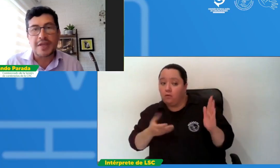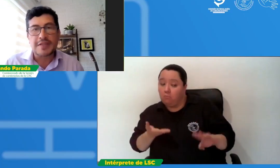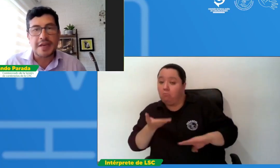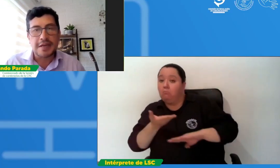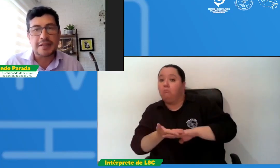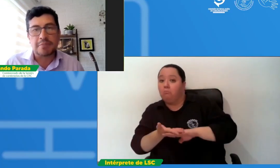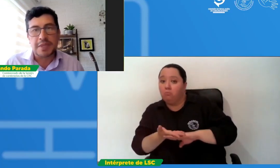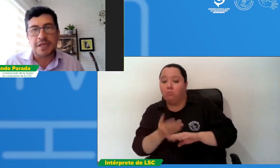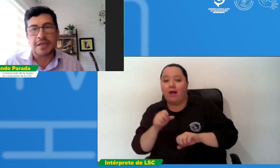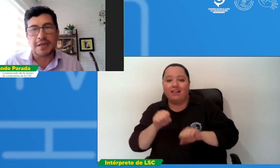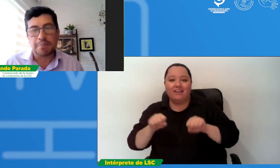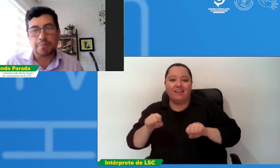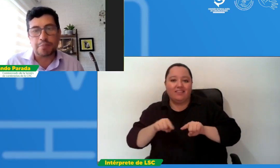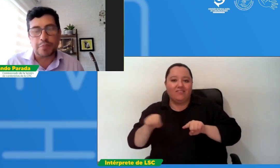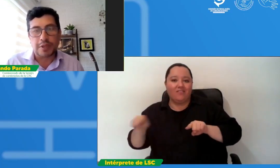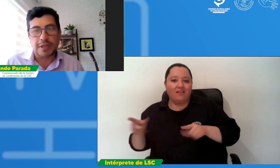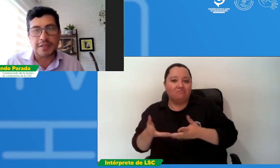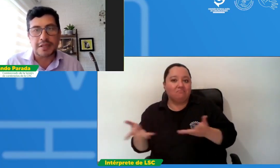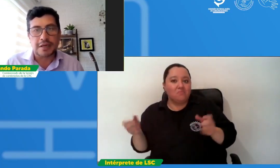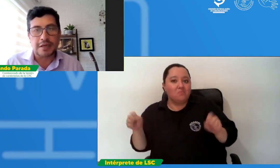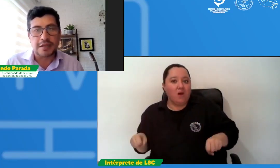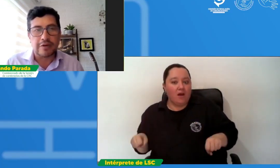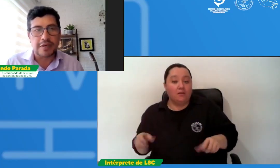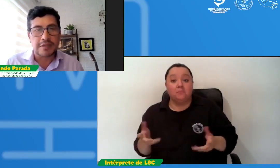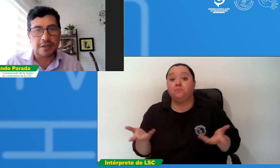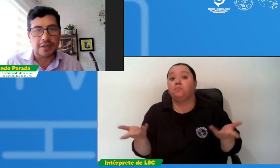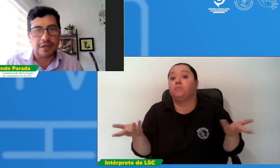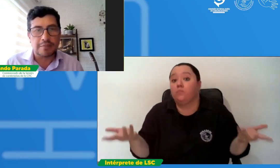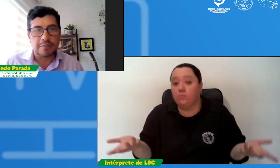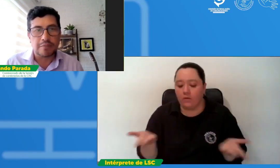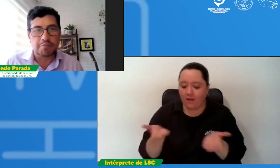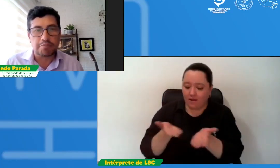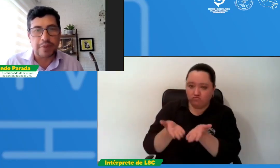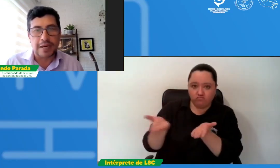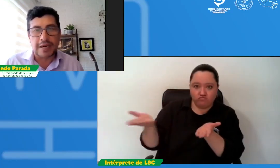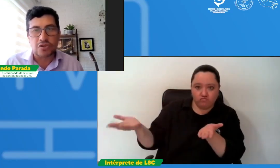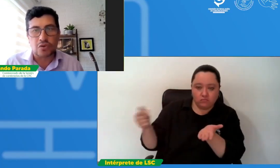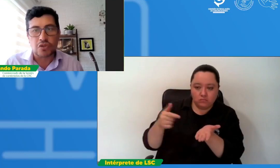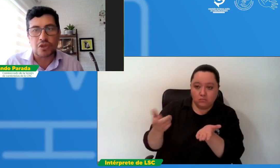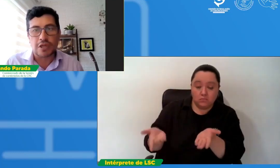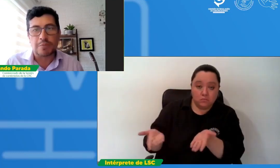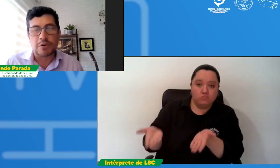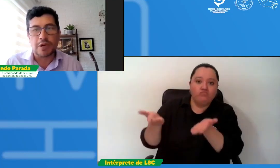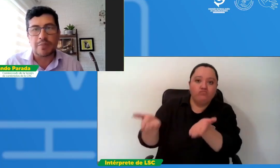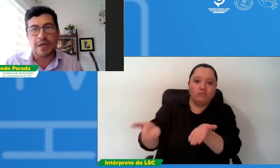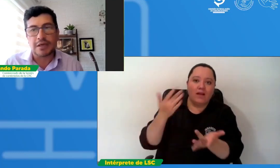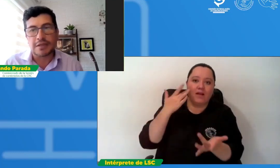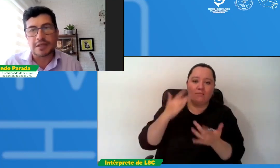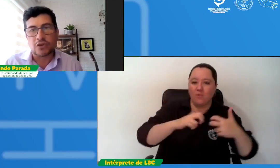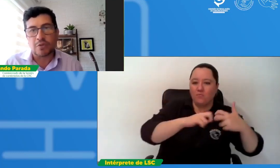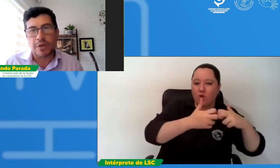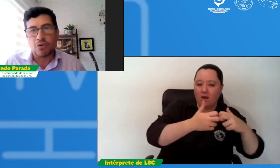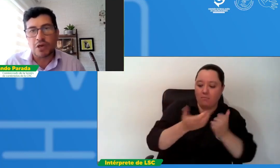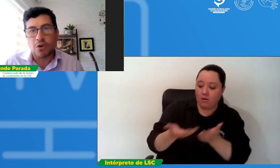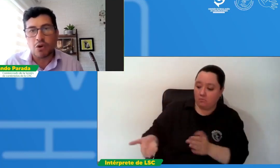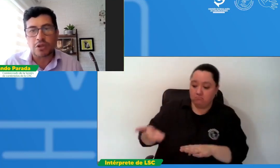ser también que de esas alternativas para la solución del problema se tome una u otra